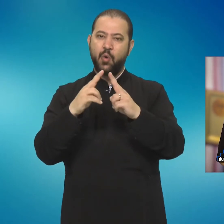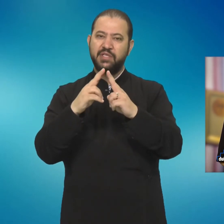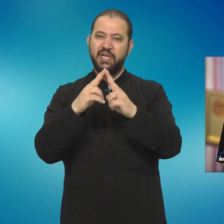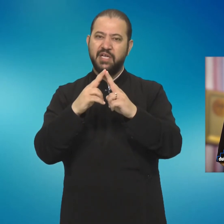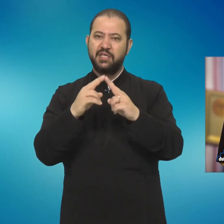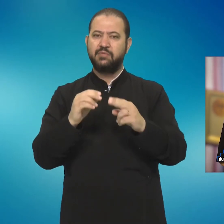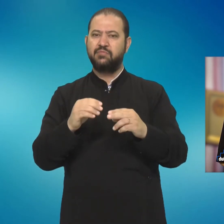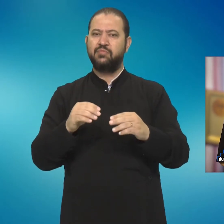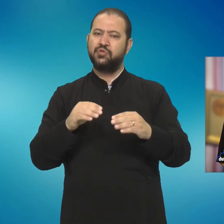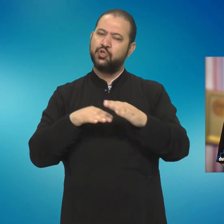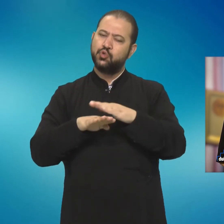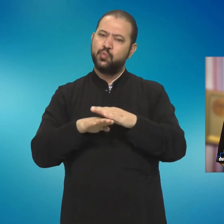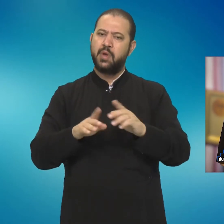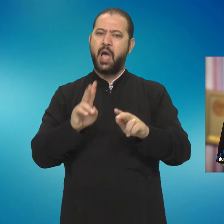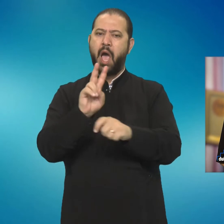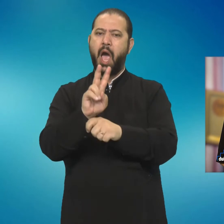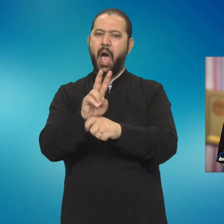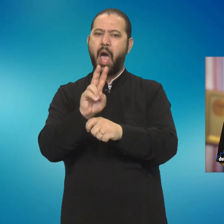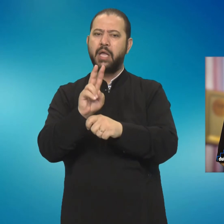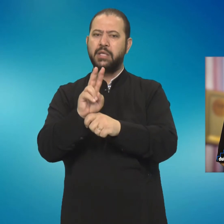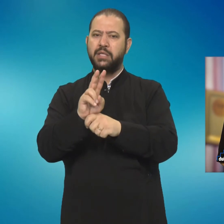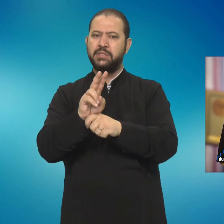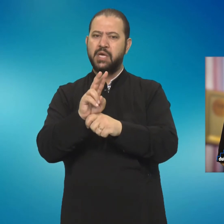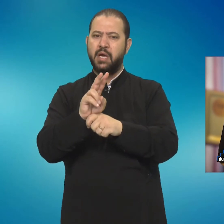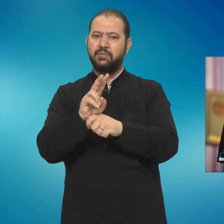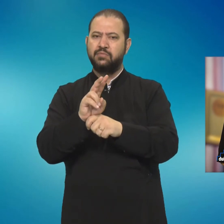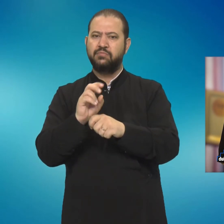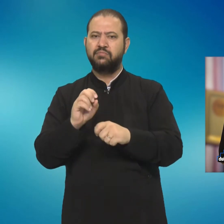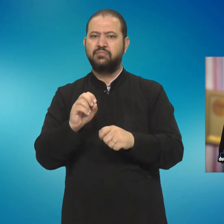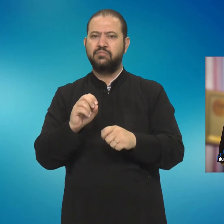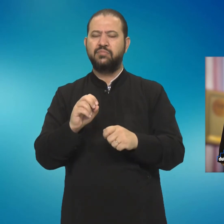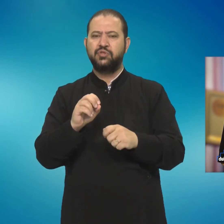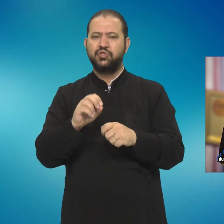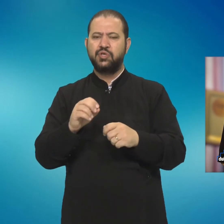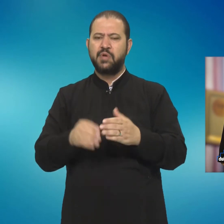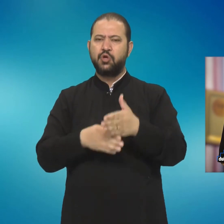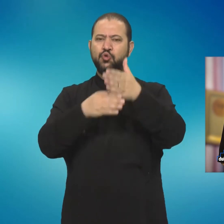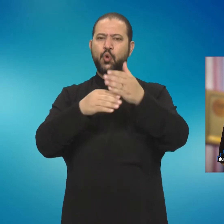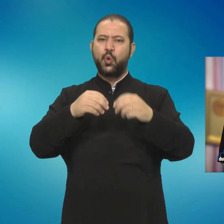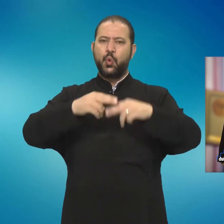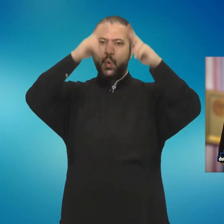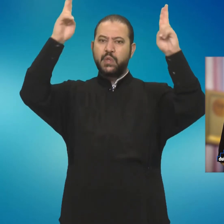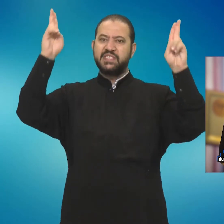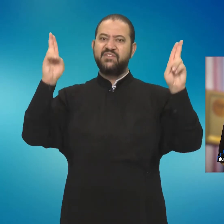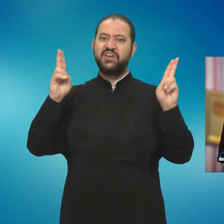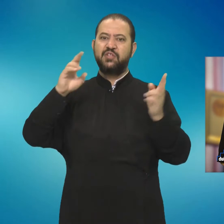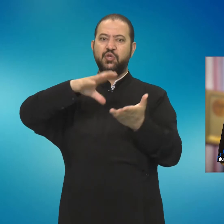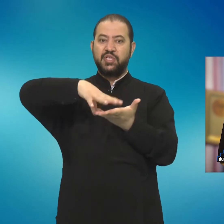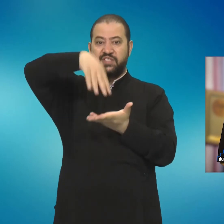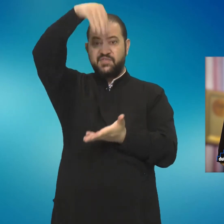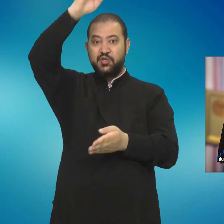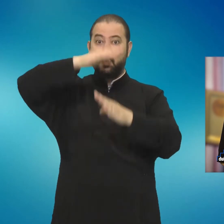și sub asistența și sub lucrarea și sub inspirația Sfântului Duh, au